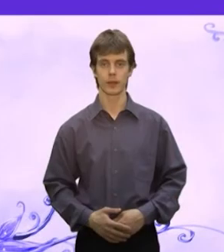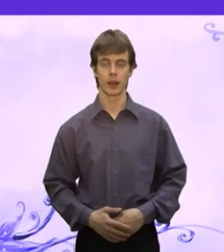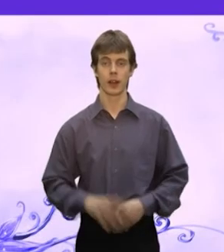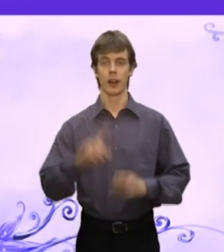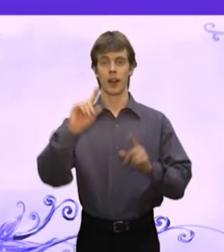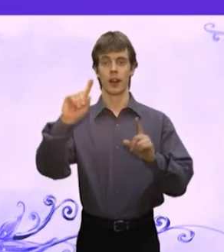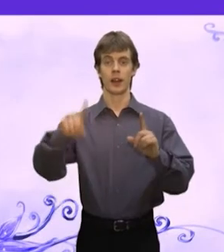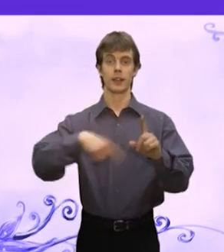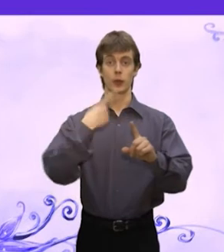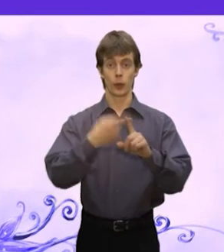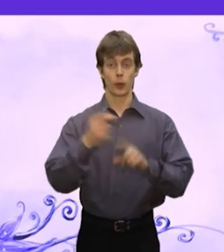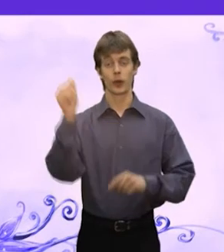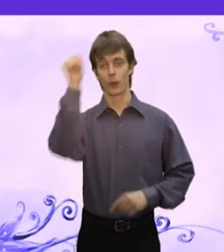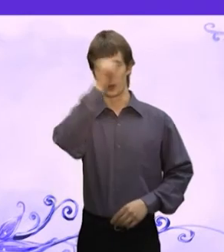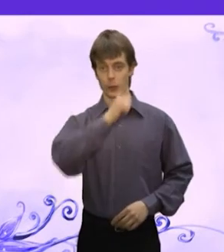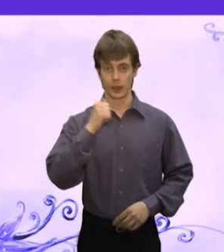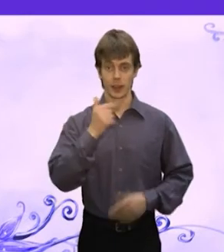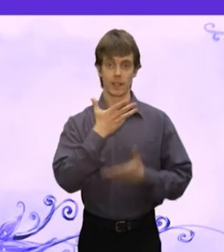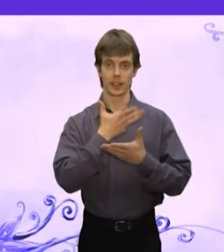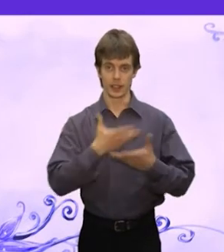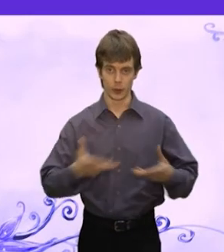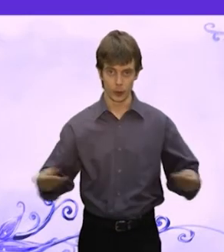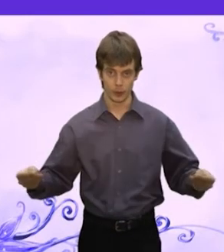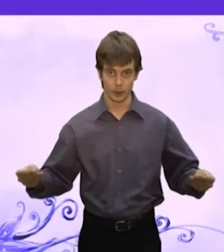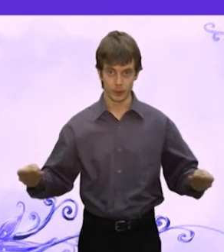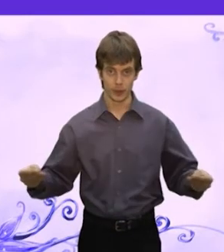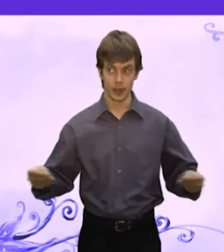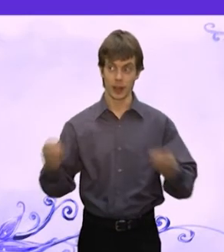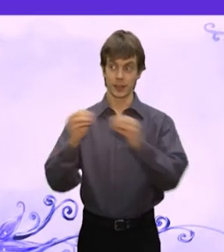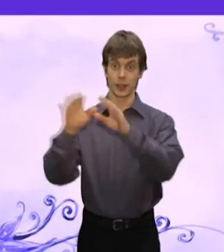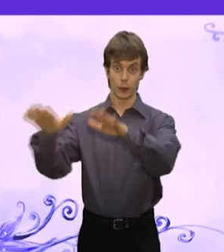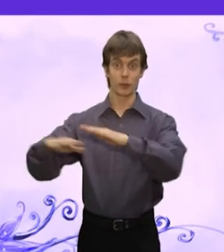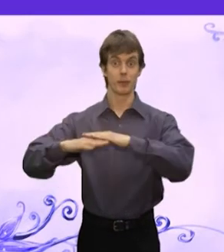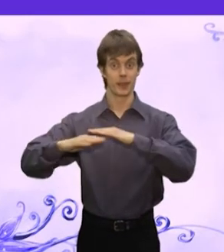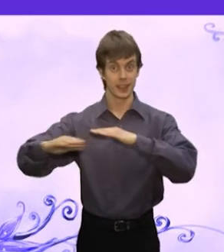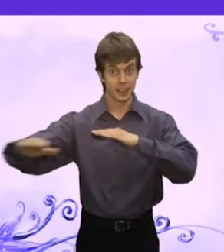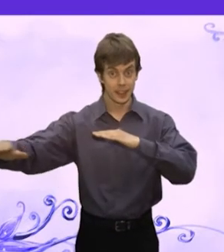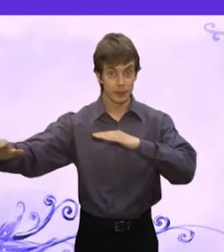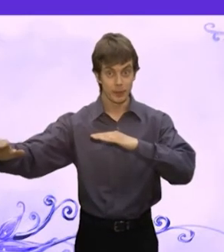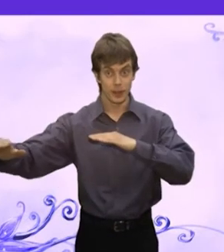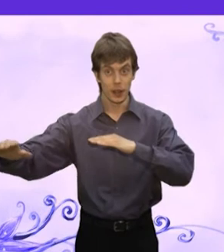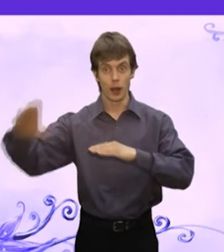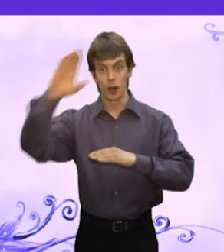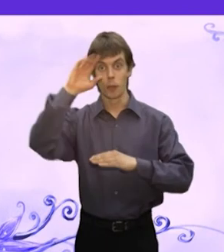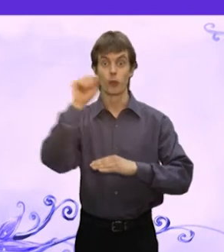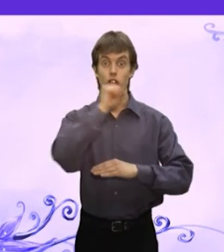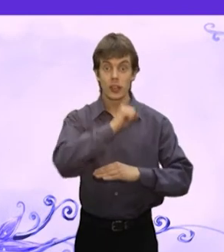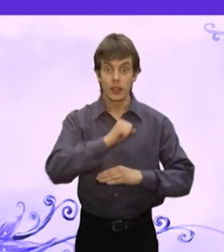На другой год Весной На том же месте Мужик